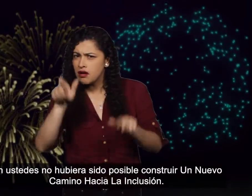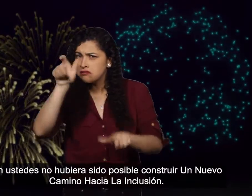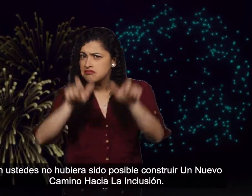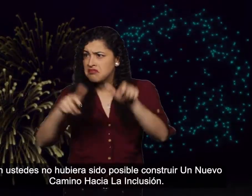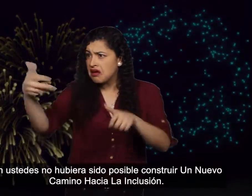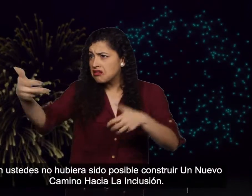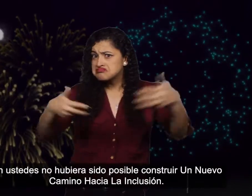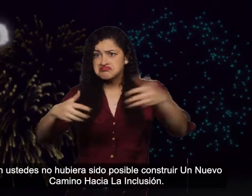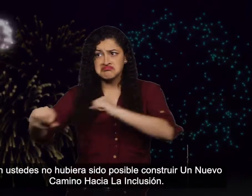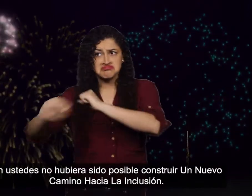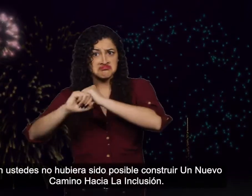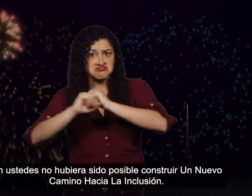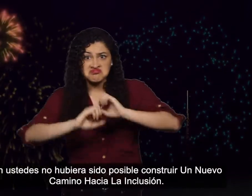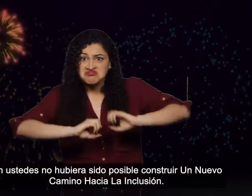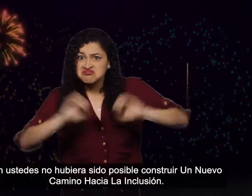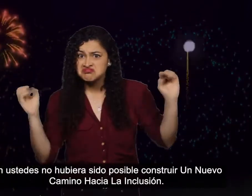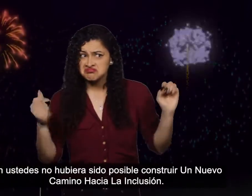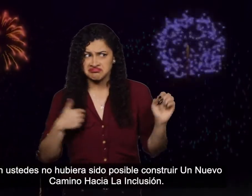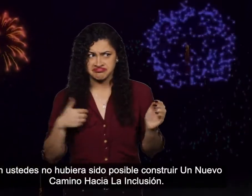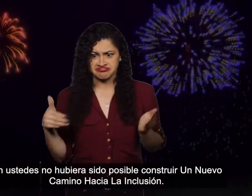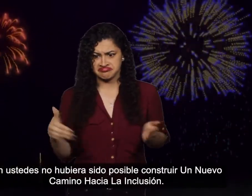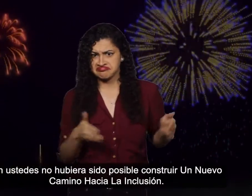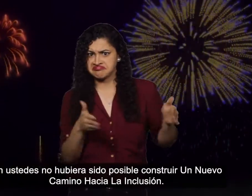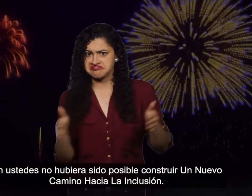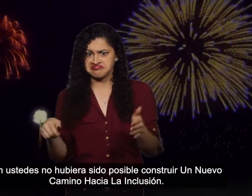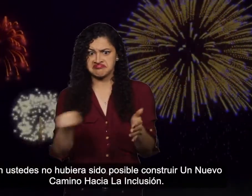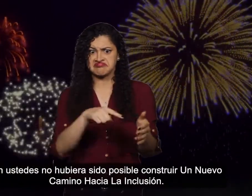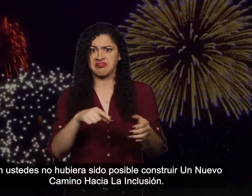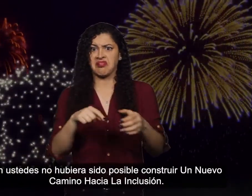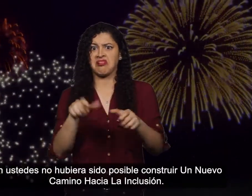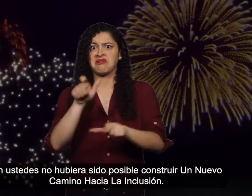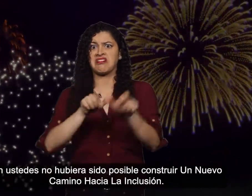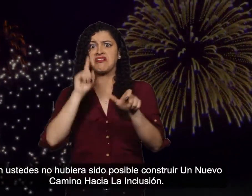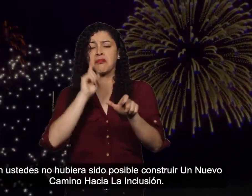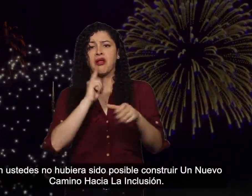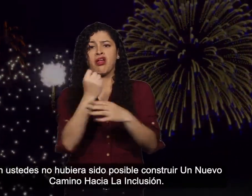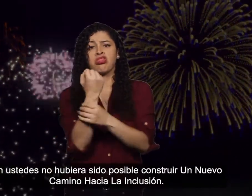Sin ustedes, no hubiera sido posible construir un nuevo camino hacia la inclusión.